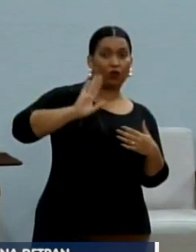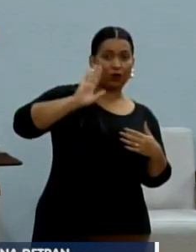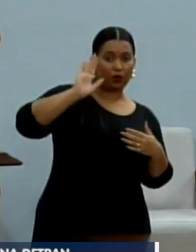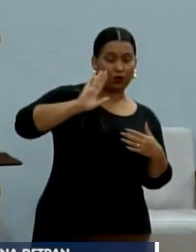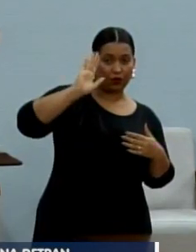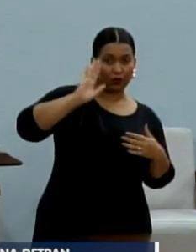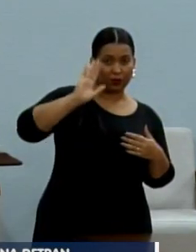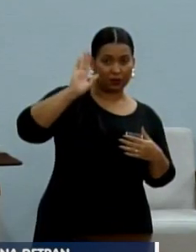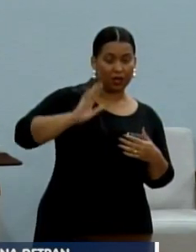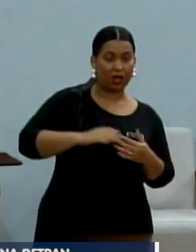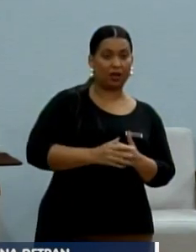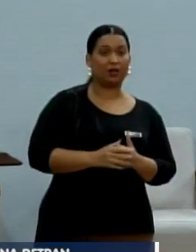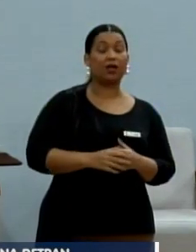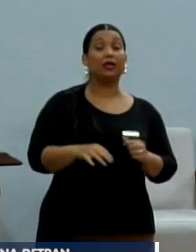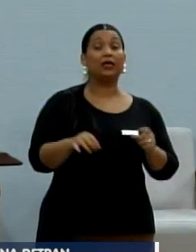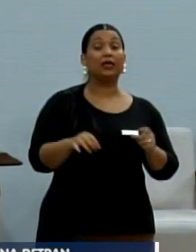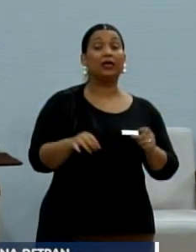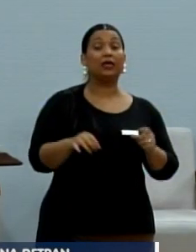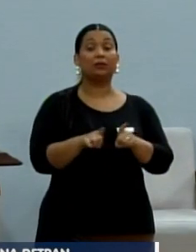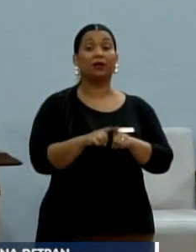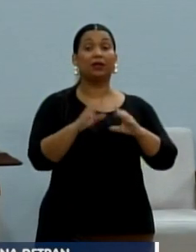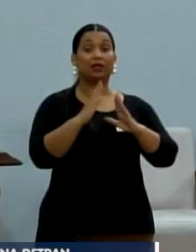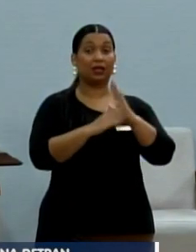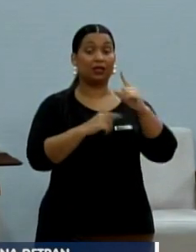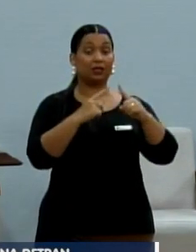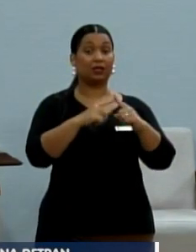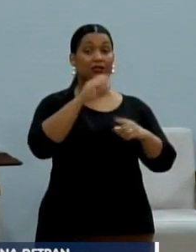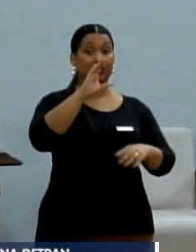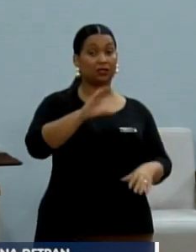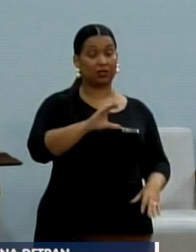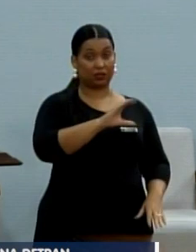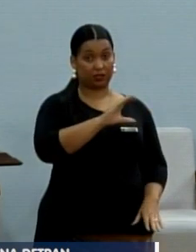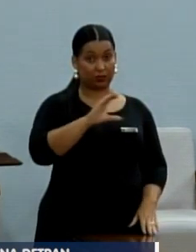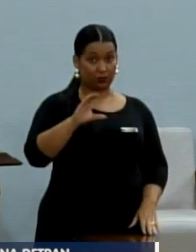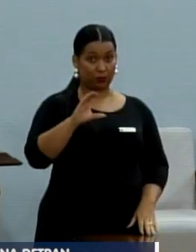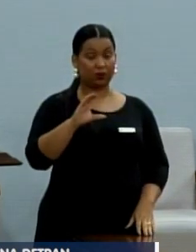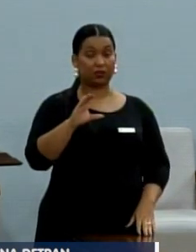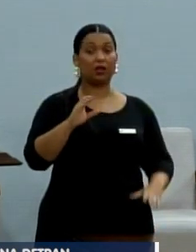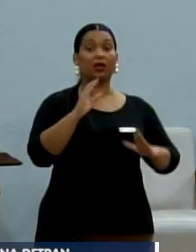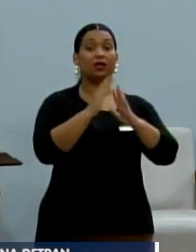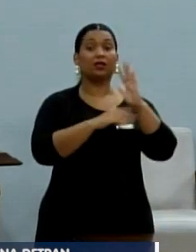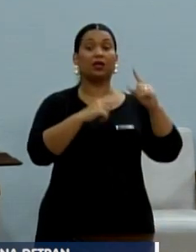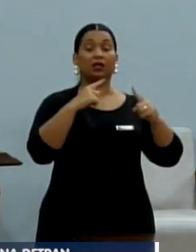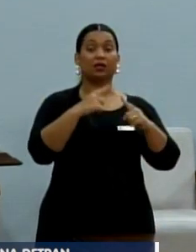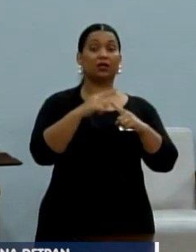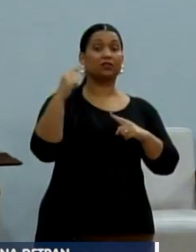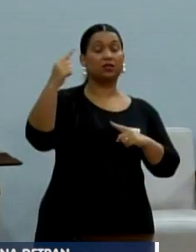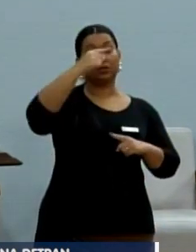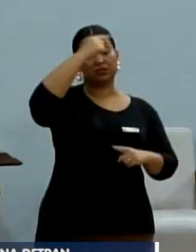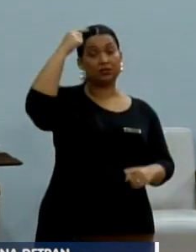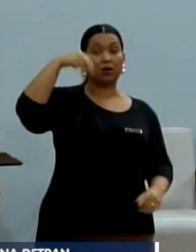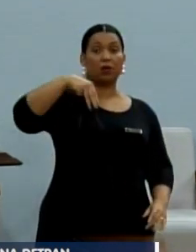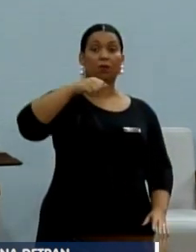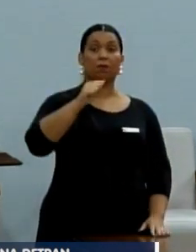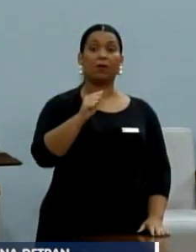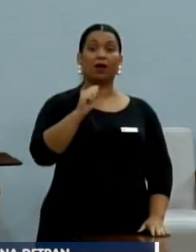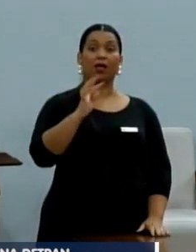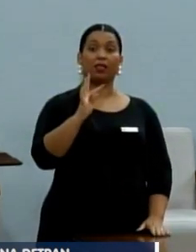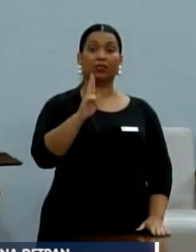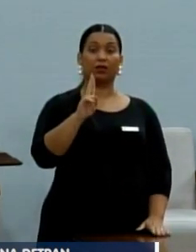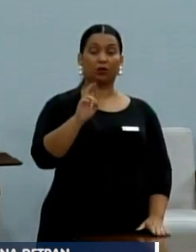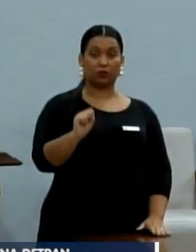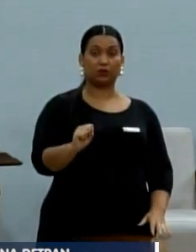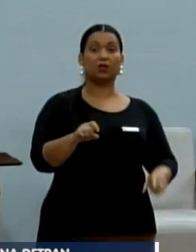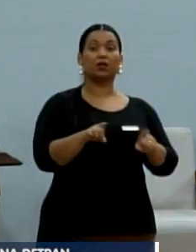projeto social aquário e também na igreja católica do Cristo Rei, na igreja São Mateus, no bairro Dom Lafayette